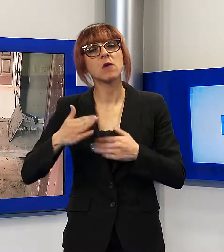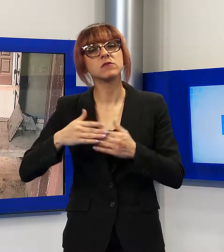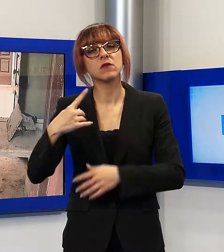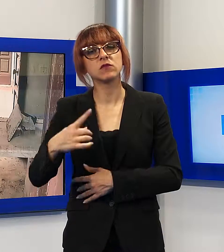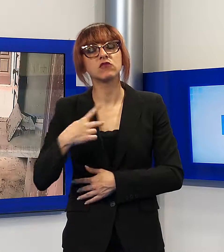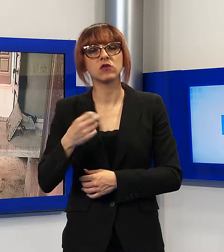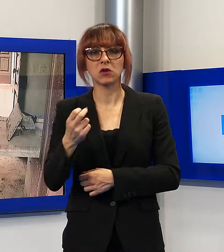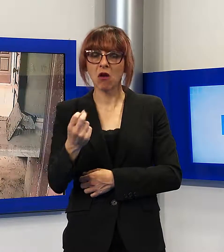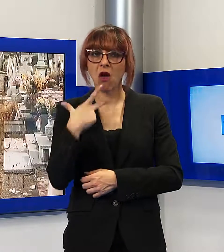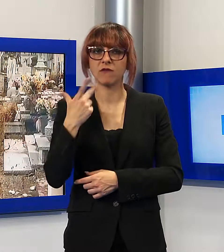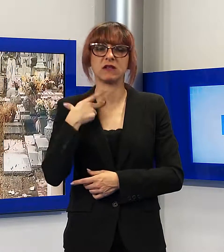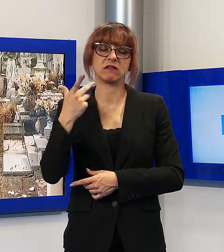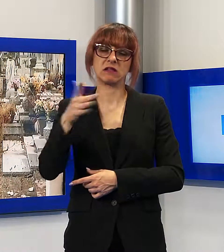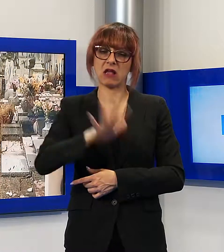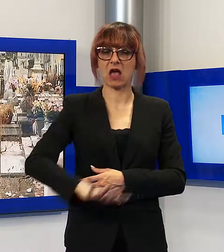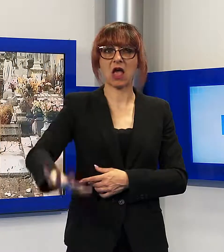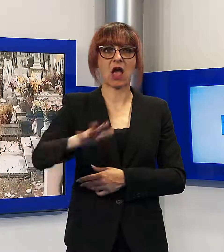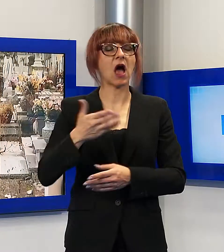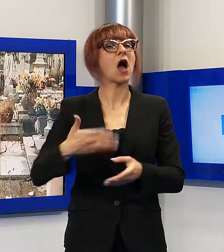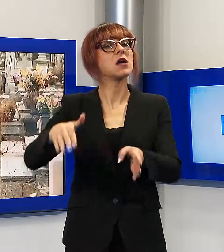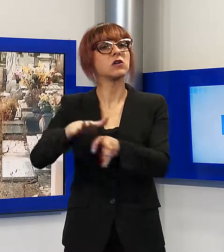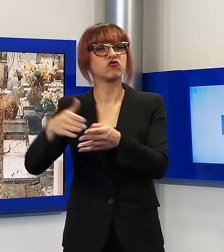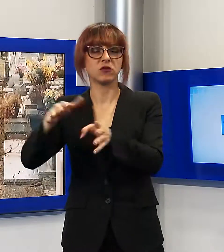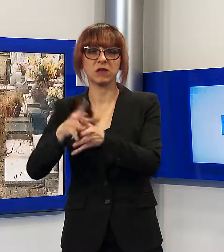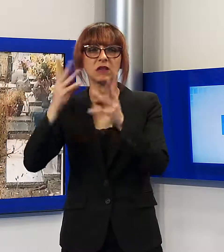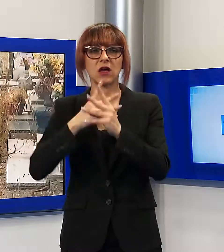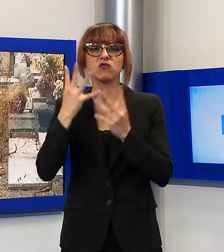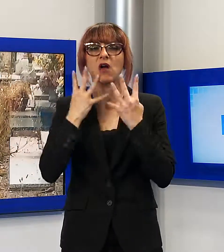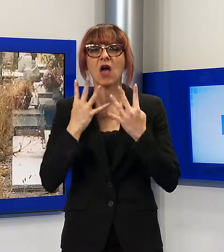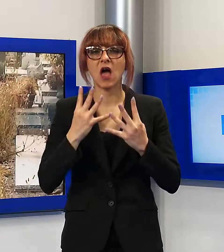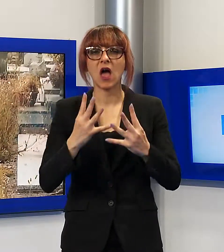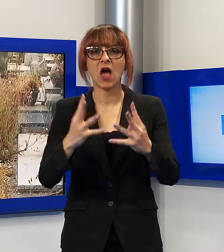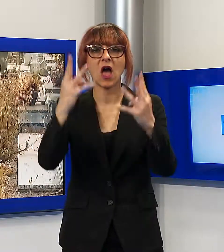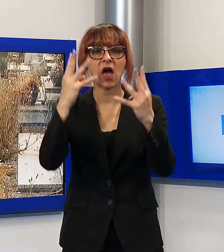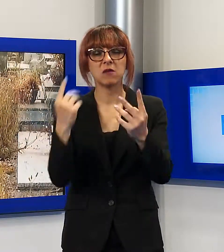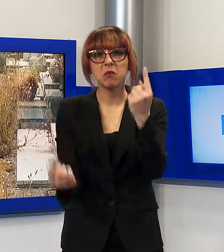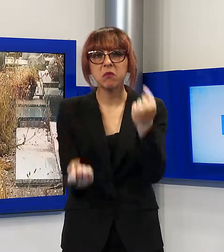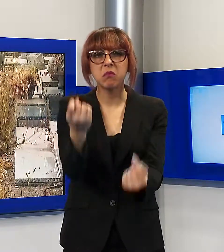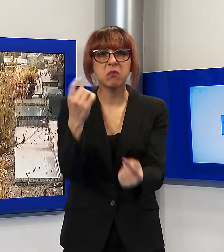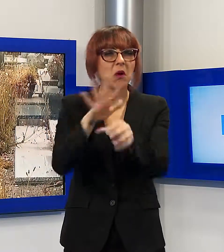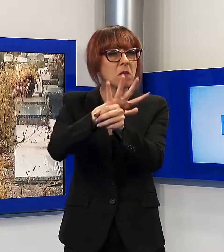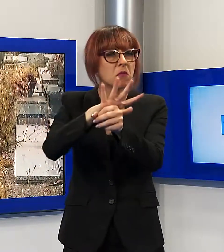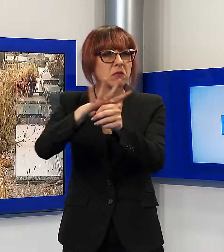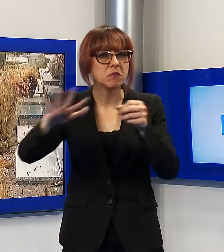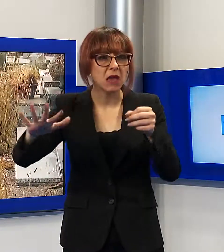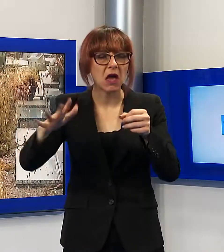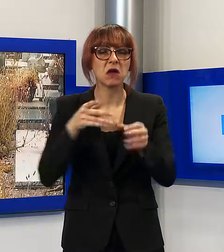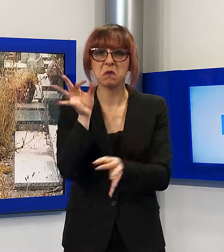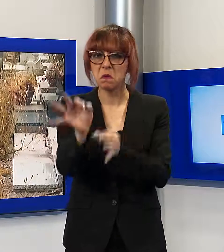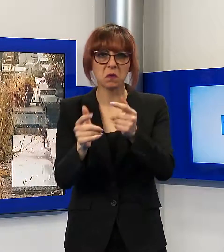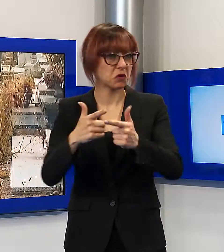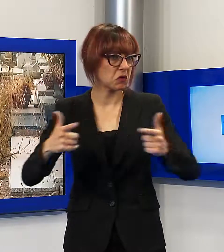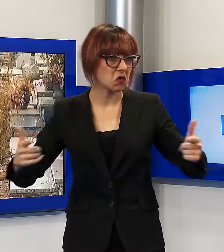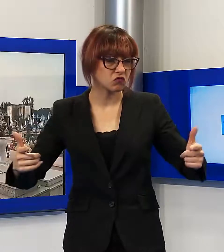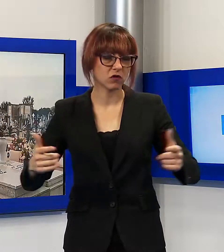'incuria a cui ha abbandonato il Camposanto, dove i vialetti e addirittura le tombe sono stati invasi dall'erbacce, in alcuni casi alte